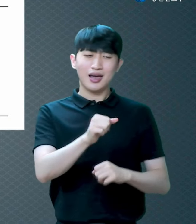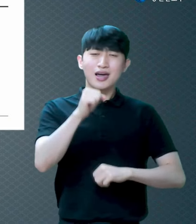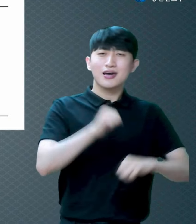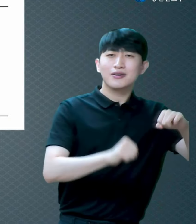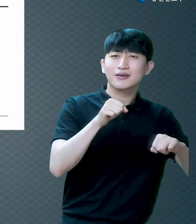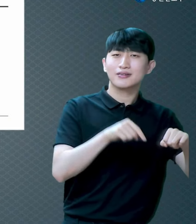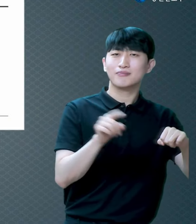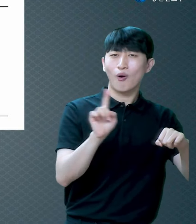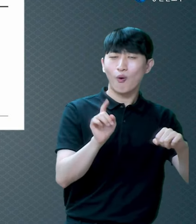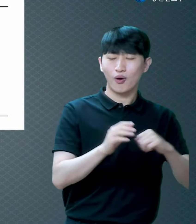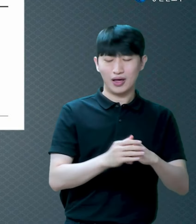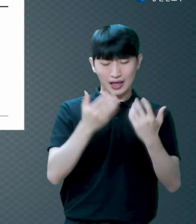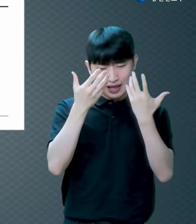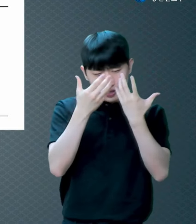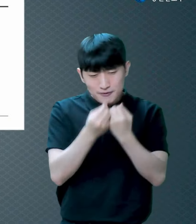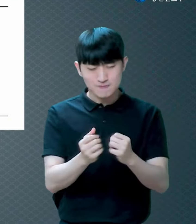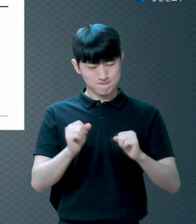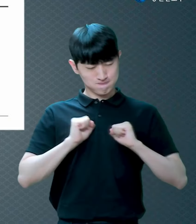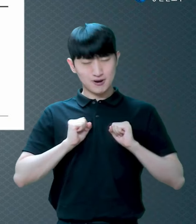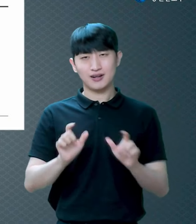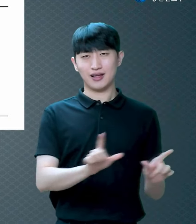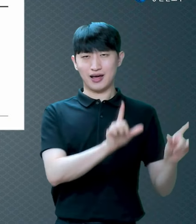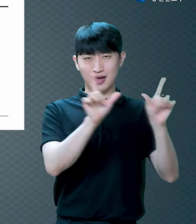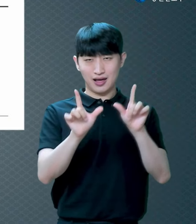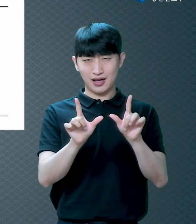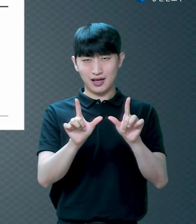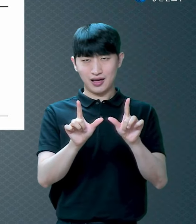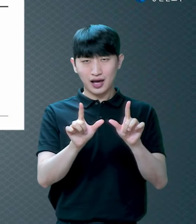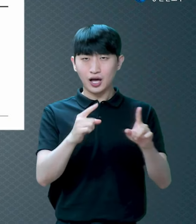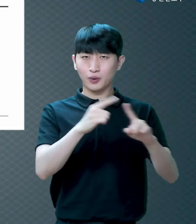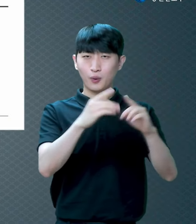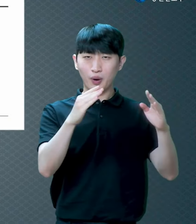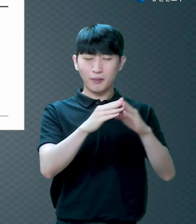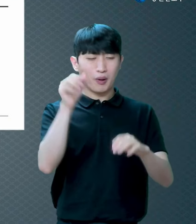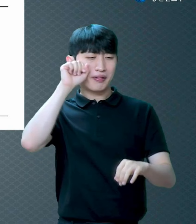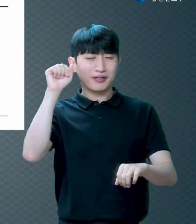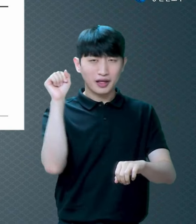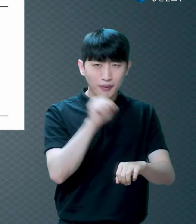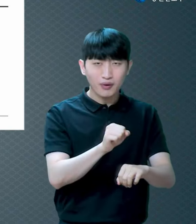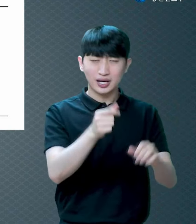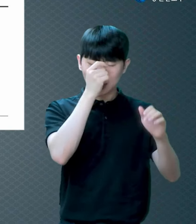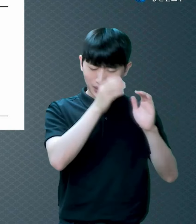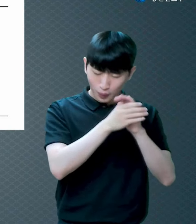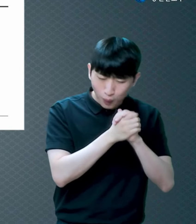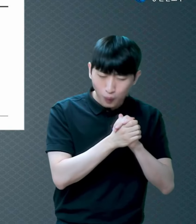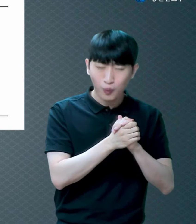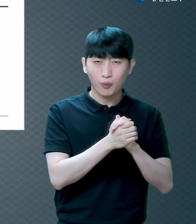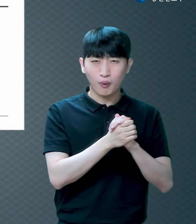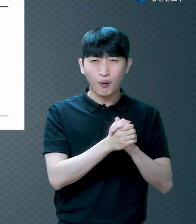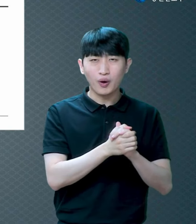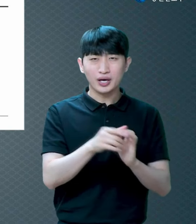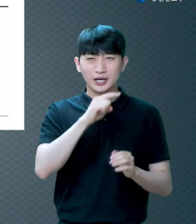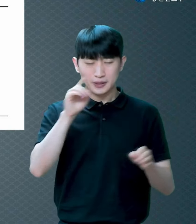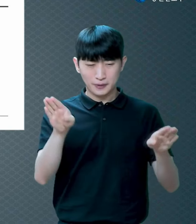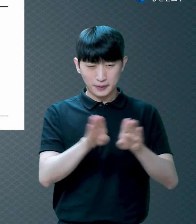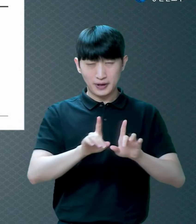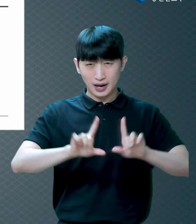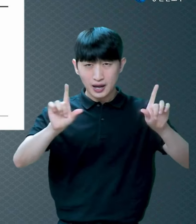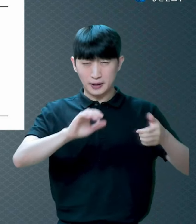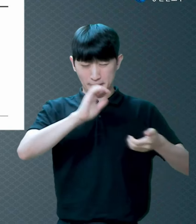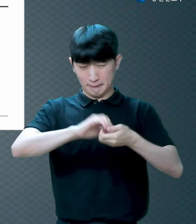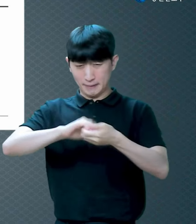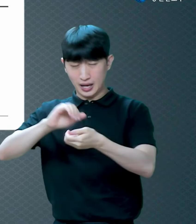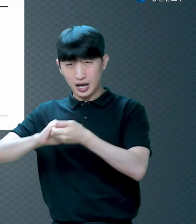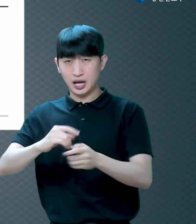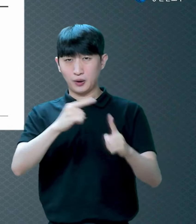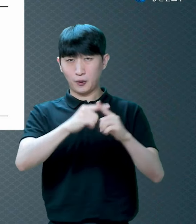살아라 새벽기도 해라 그리고 착한 일 많이 해라 교회당 한 번도 빠지지 마라 뭔가